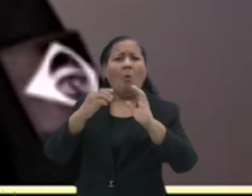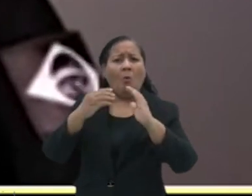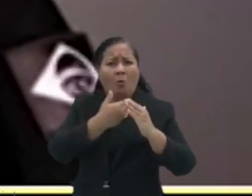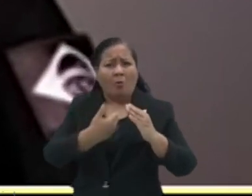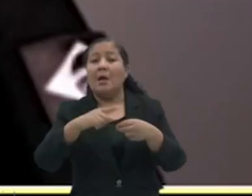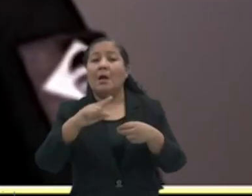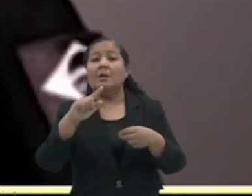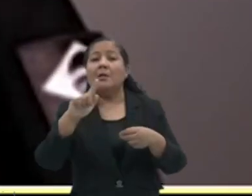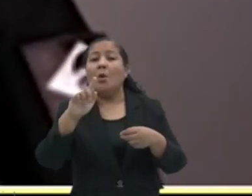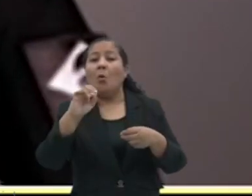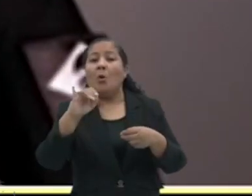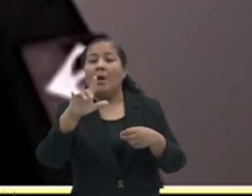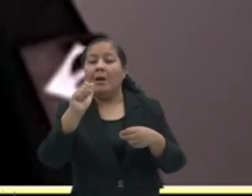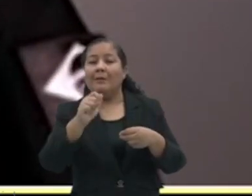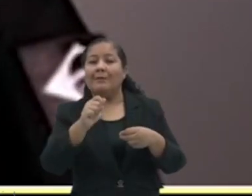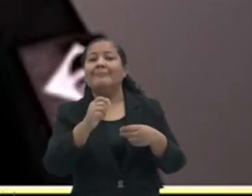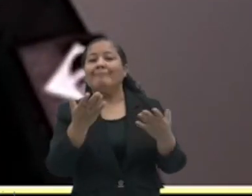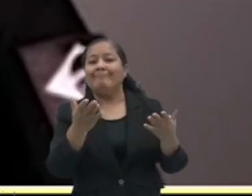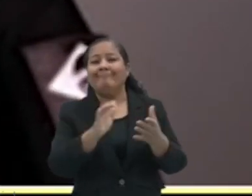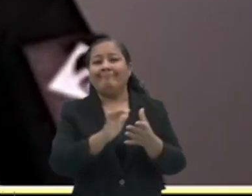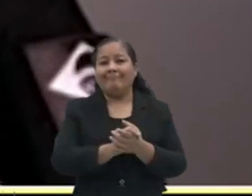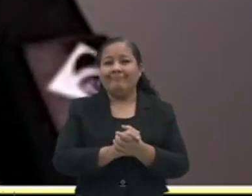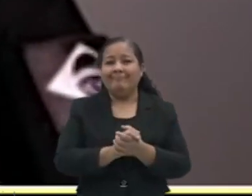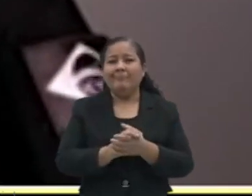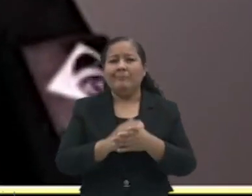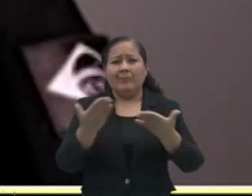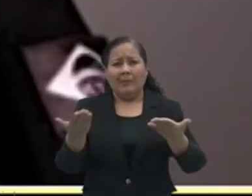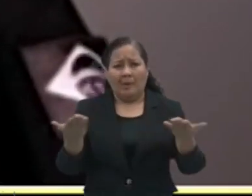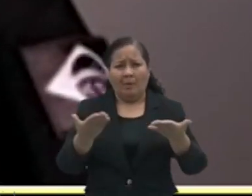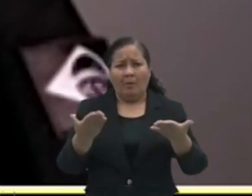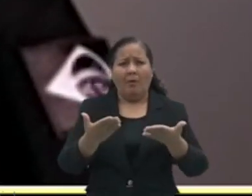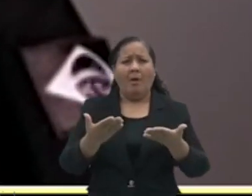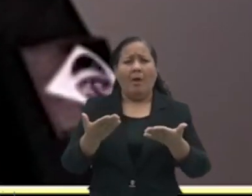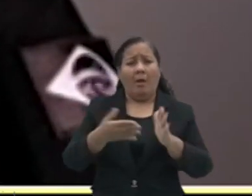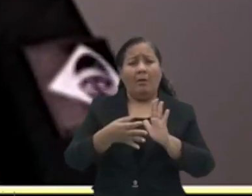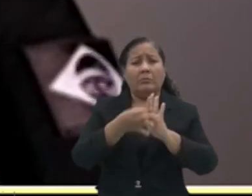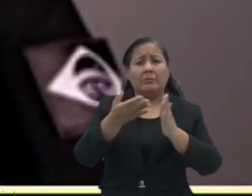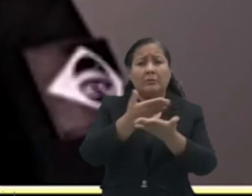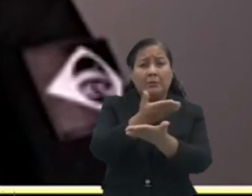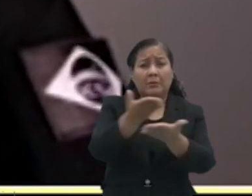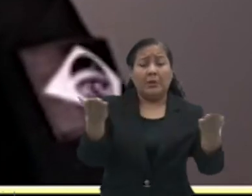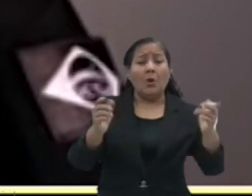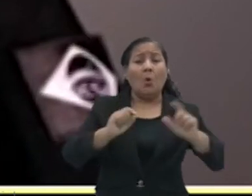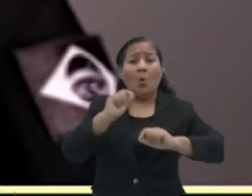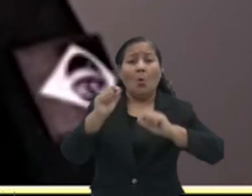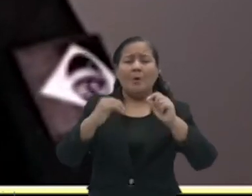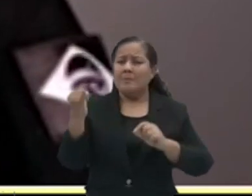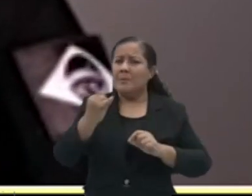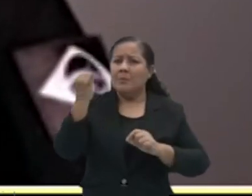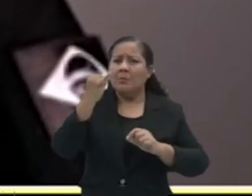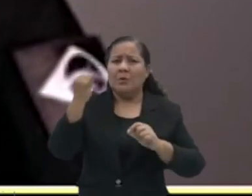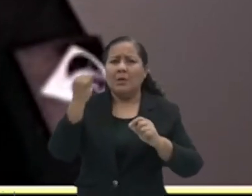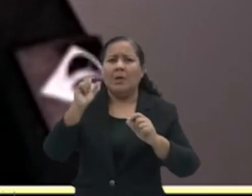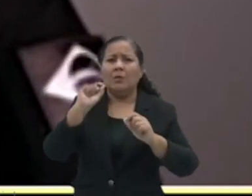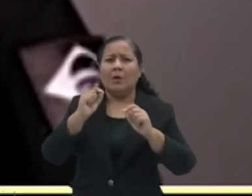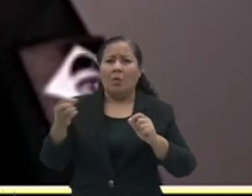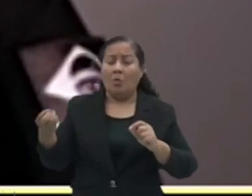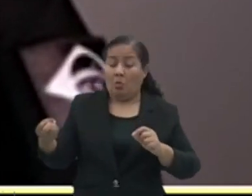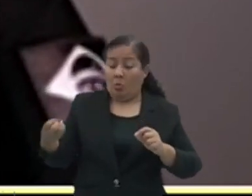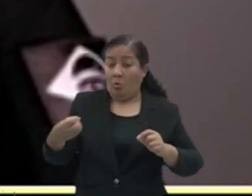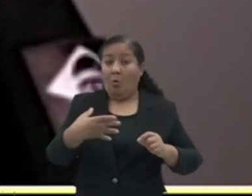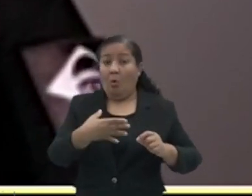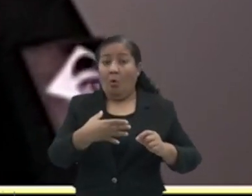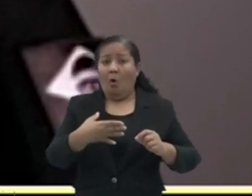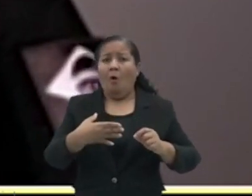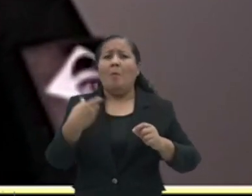a eles. Gostaria de sugerir às nossas autorinais que medidas inovadoras, como a criação de uma campanha